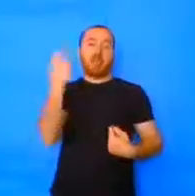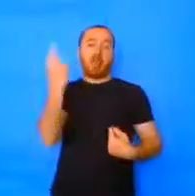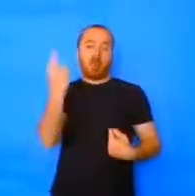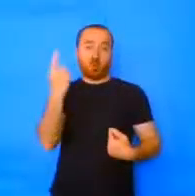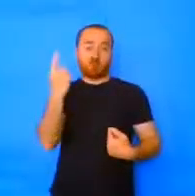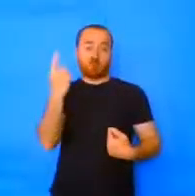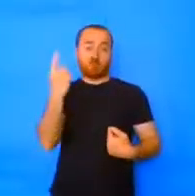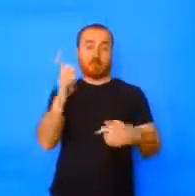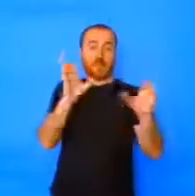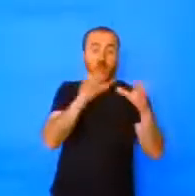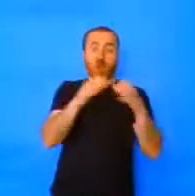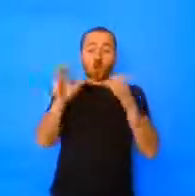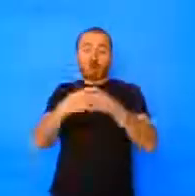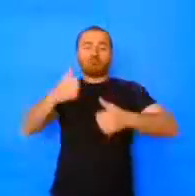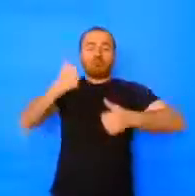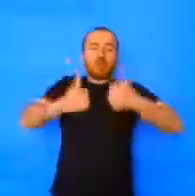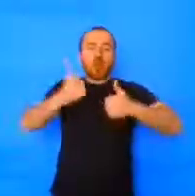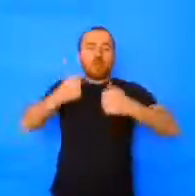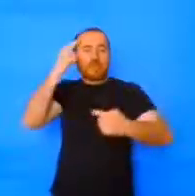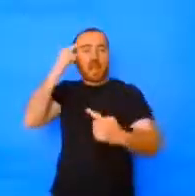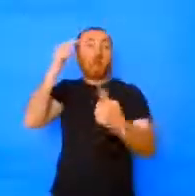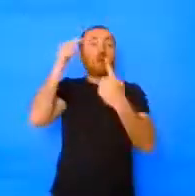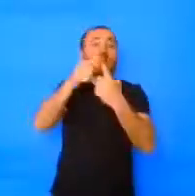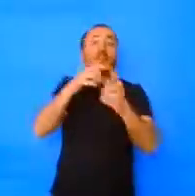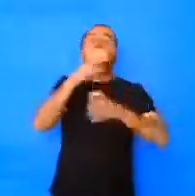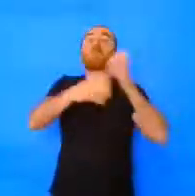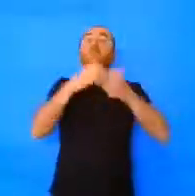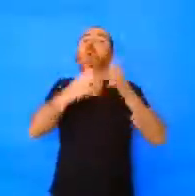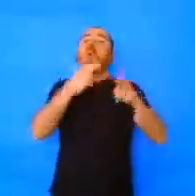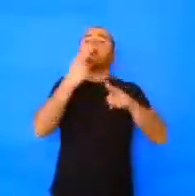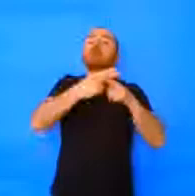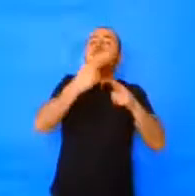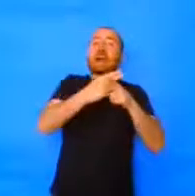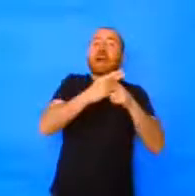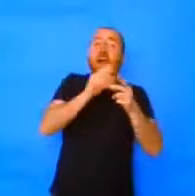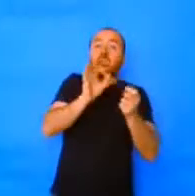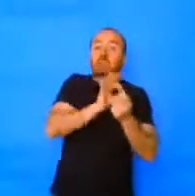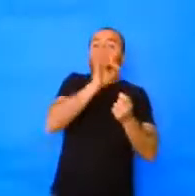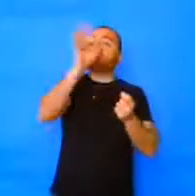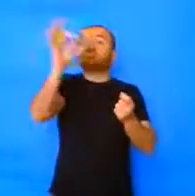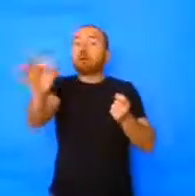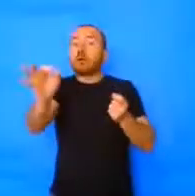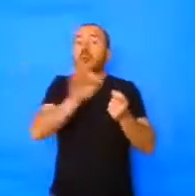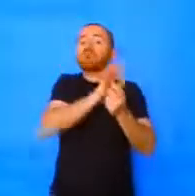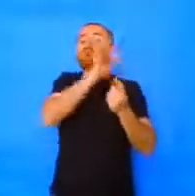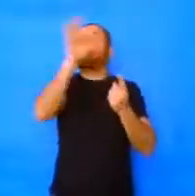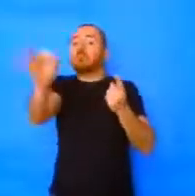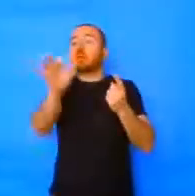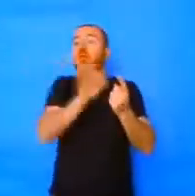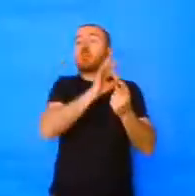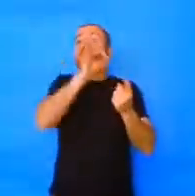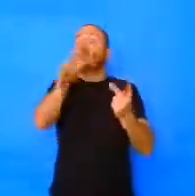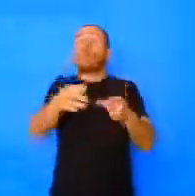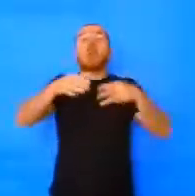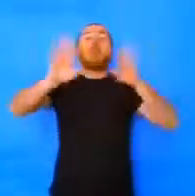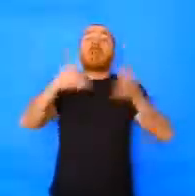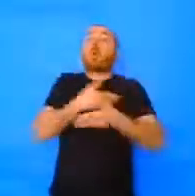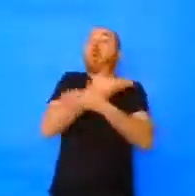compitan lanzando unas bolas de metal lo más cerca posible con una bola pequeña. Esa bola se llama